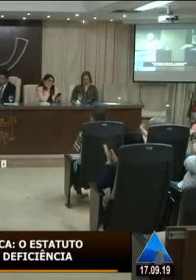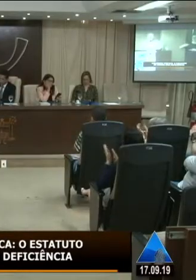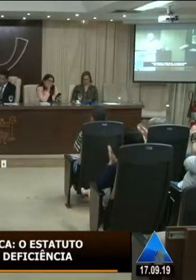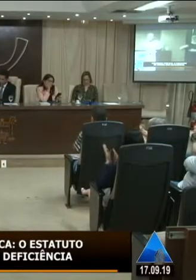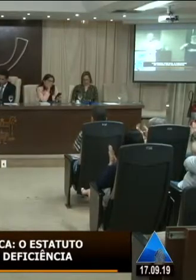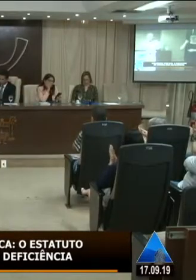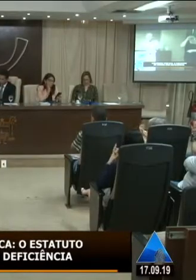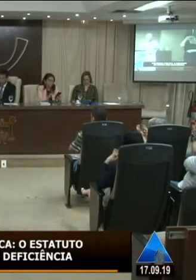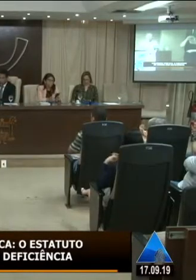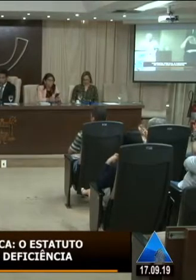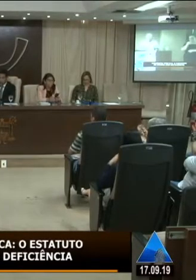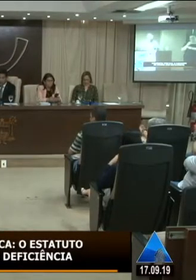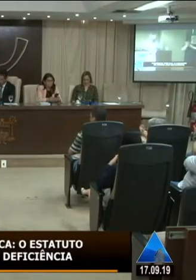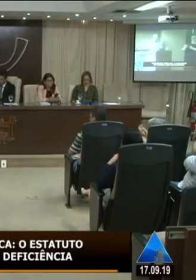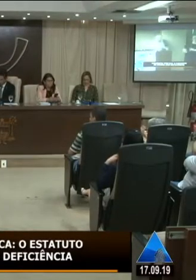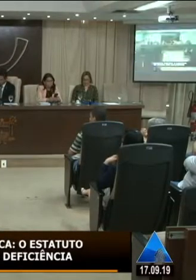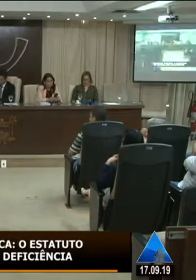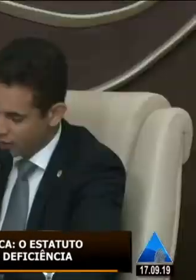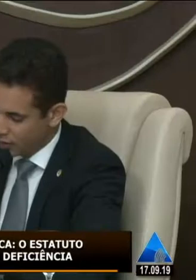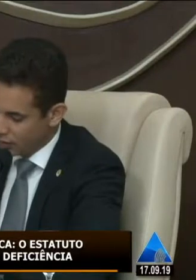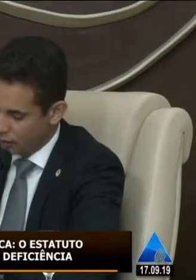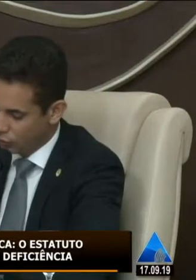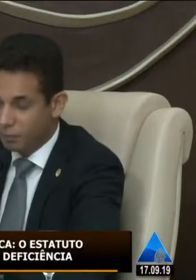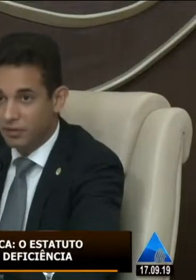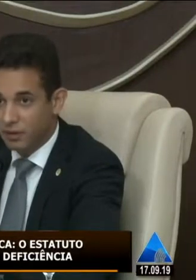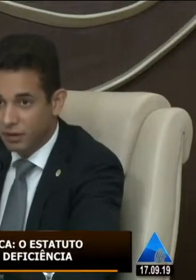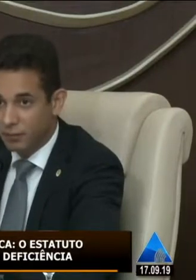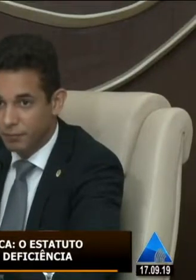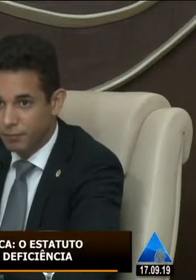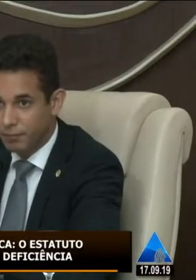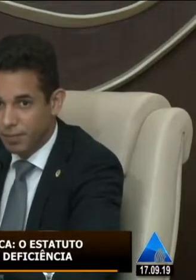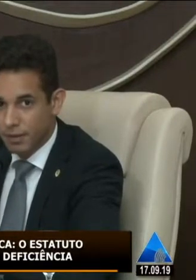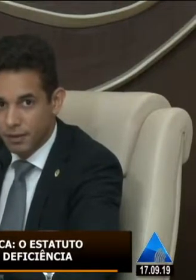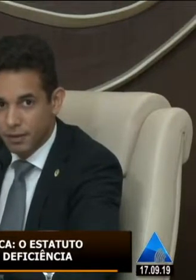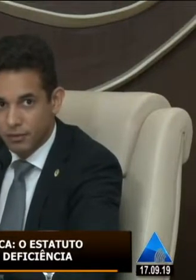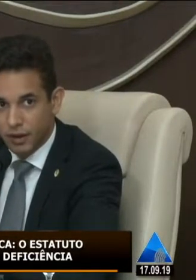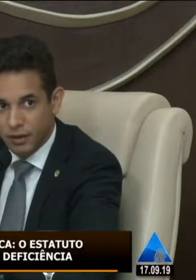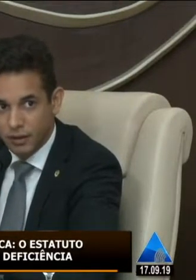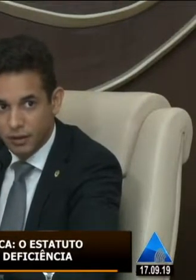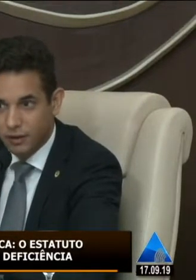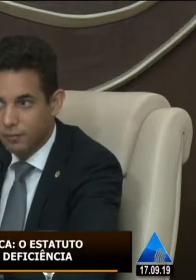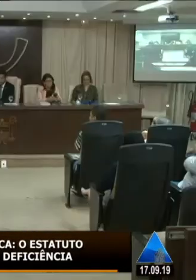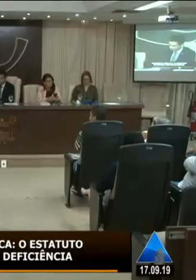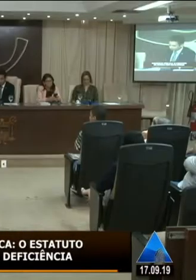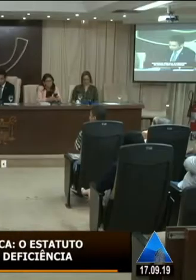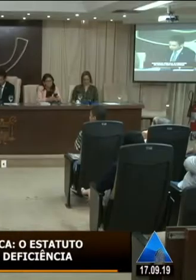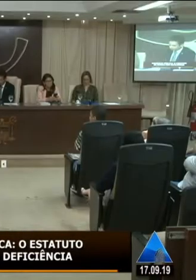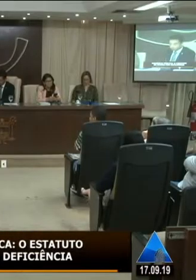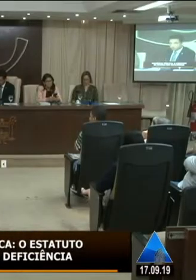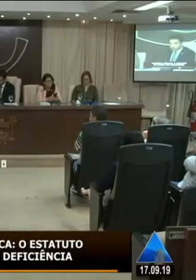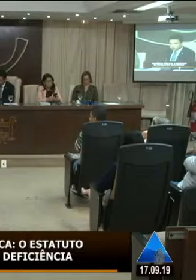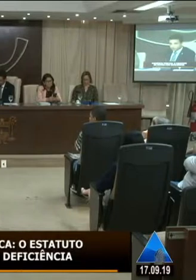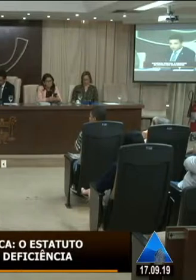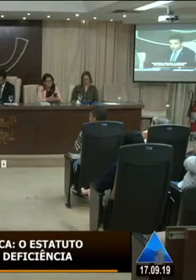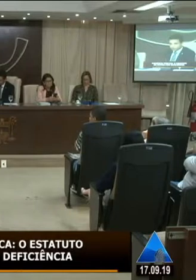agradeço José Alves quero convidar nesse momento Danusa Bezerra está aqui para que ela presente